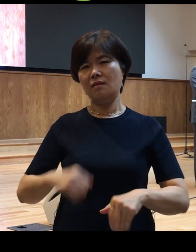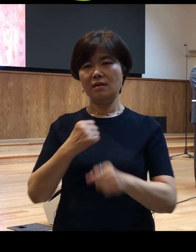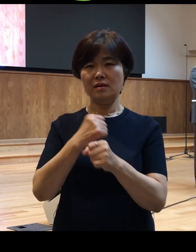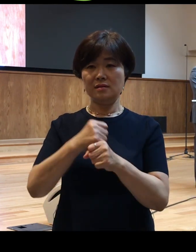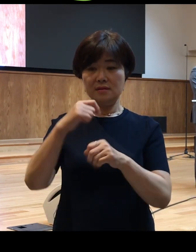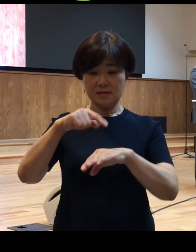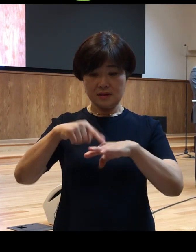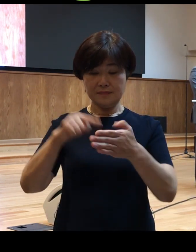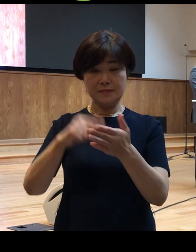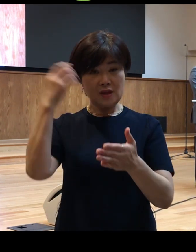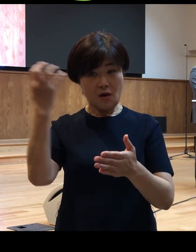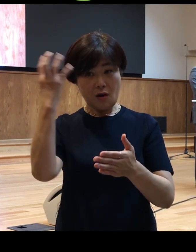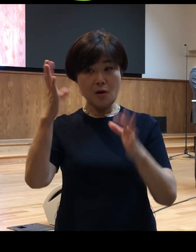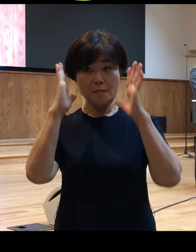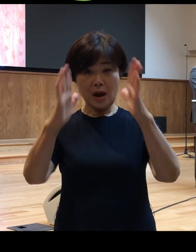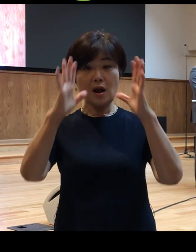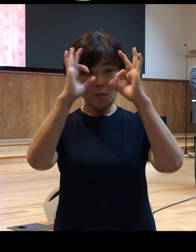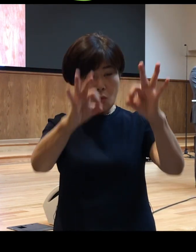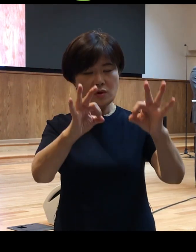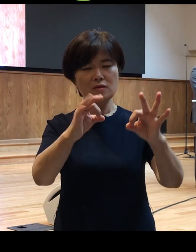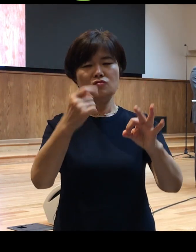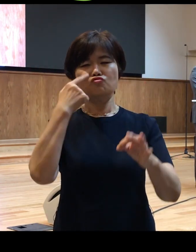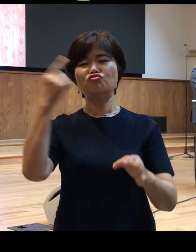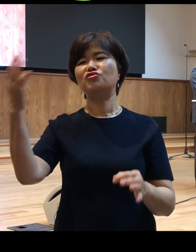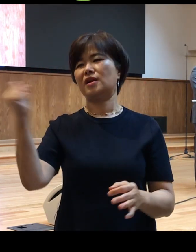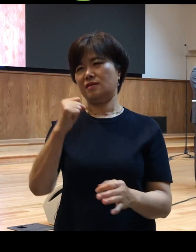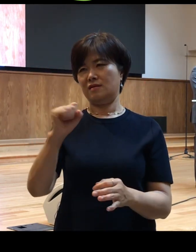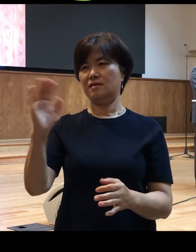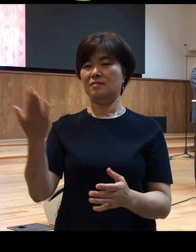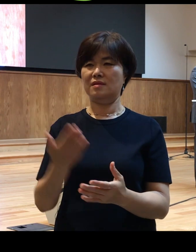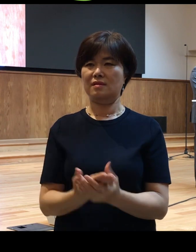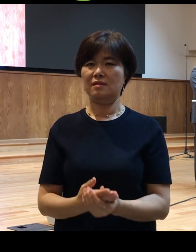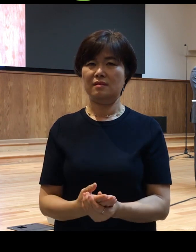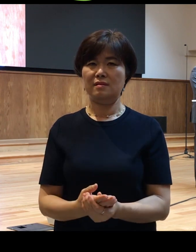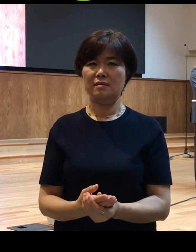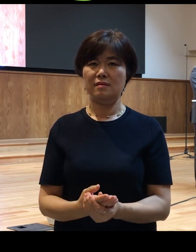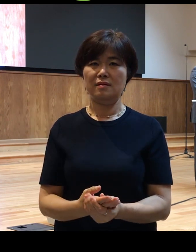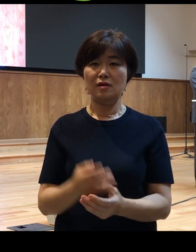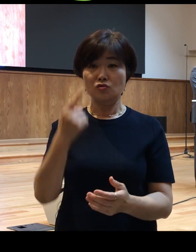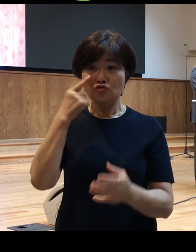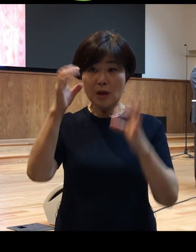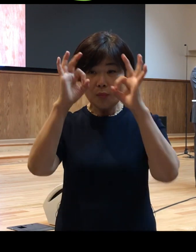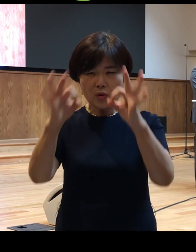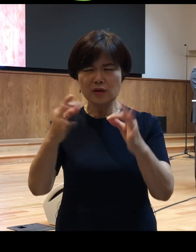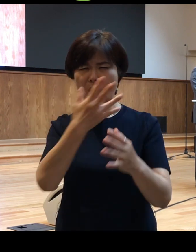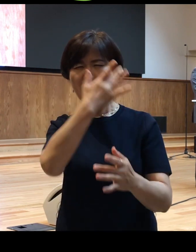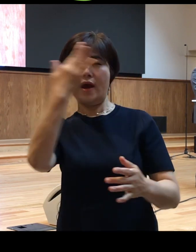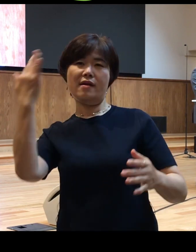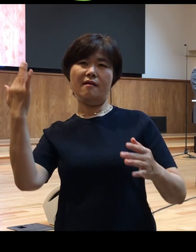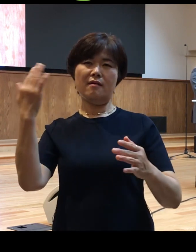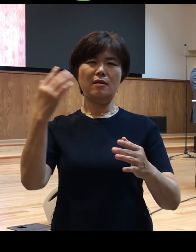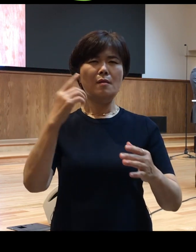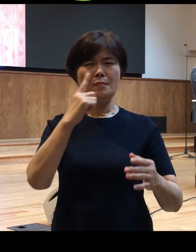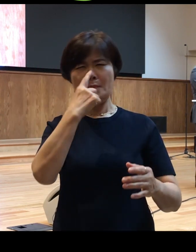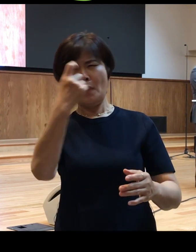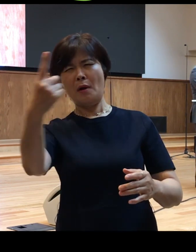바라보는 그럼 그런 눈을 가져야 하는 것입니다 눈에 보이는 화려한 것만 추구하고 사람의 언행만